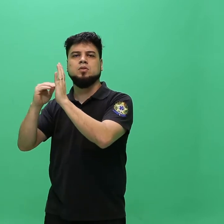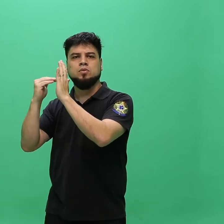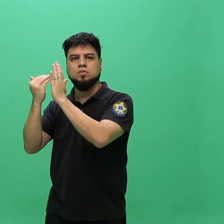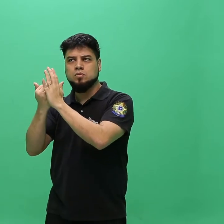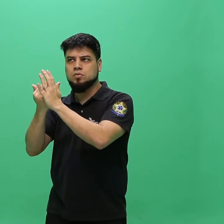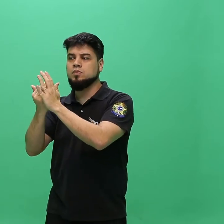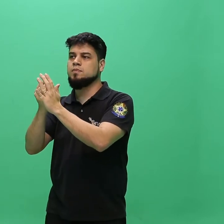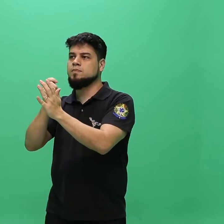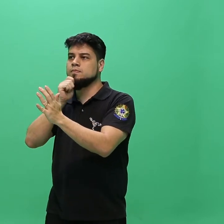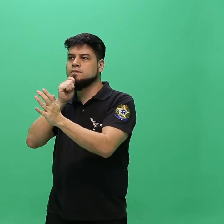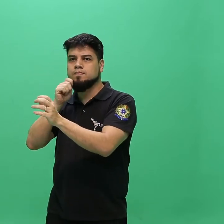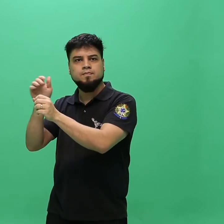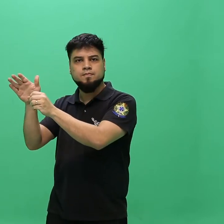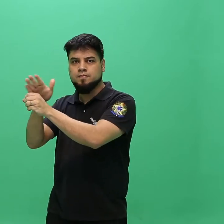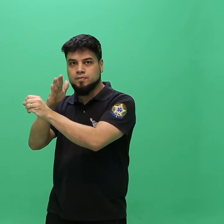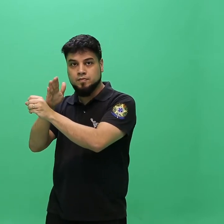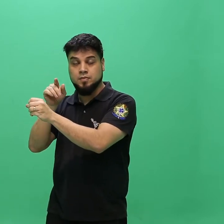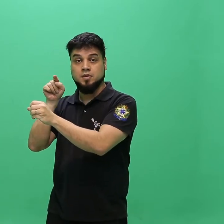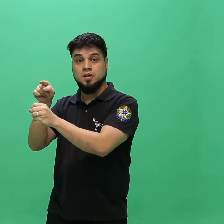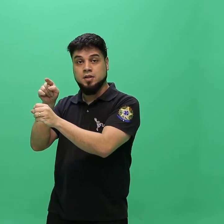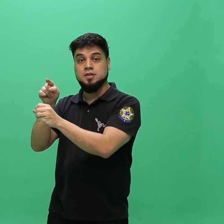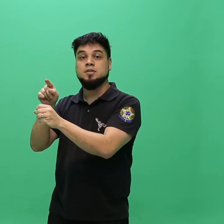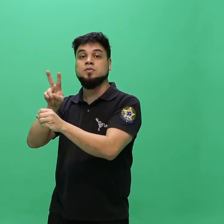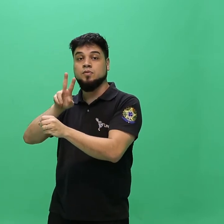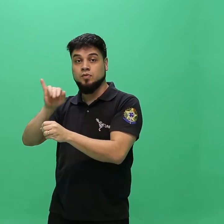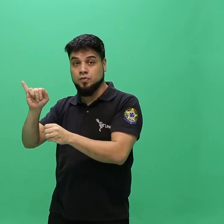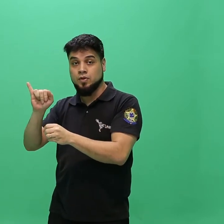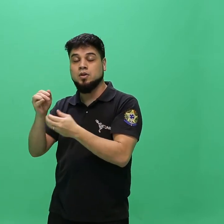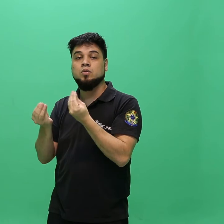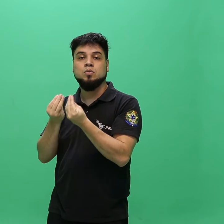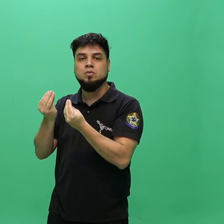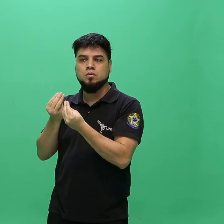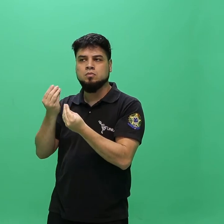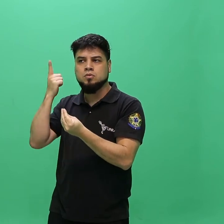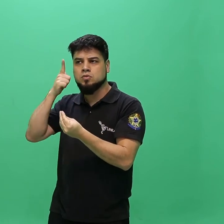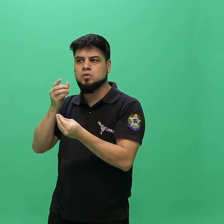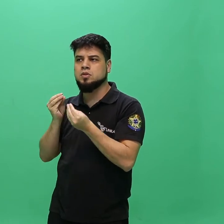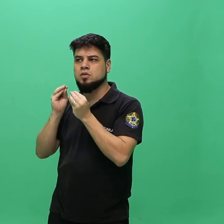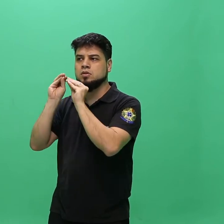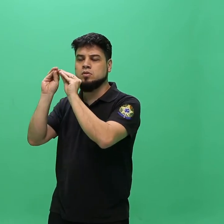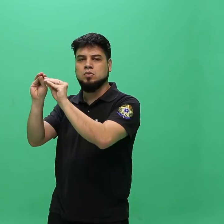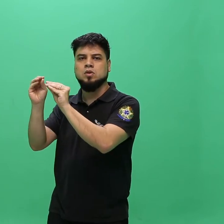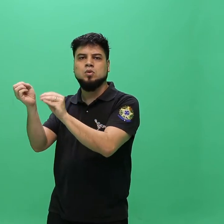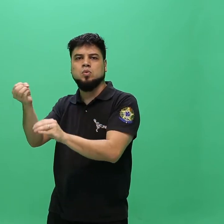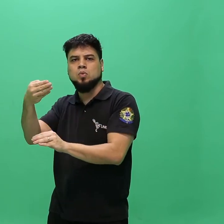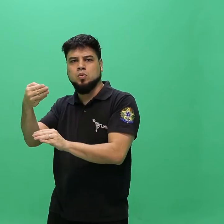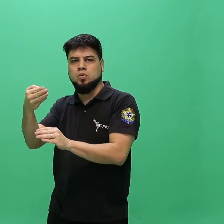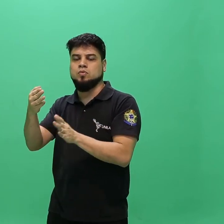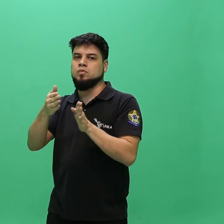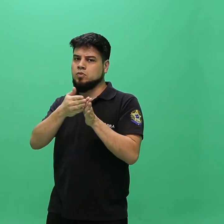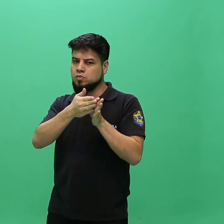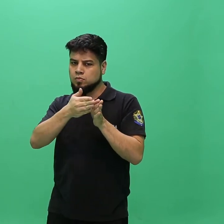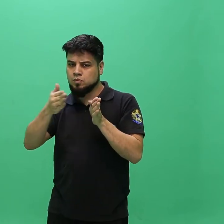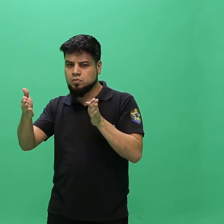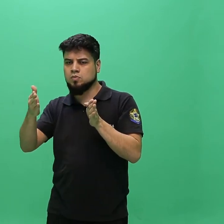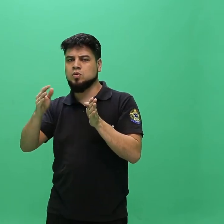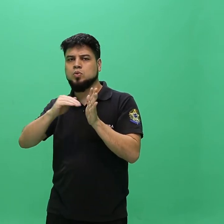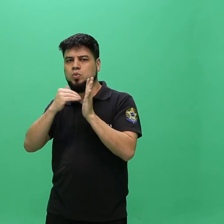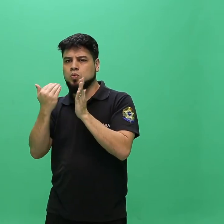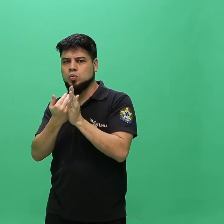processo seletivo, estas serão ocupadas após resultados finais e esgotados os prazos